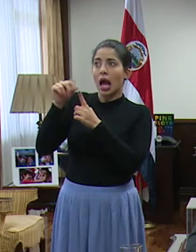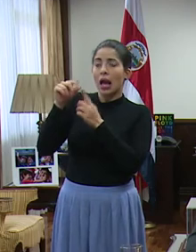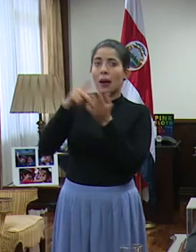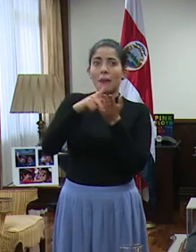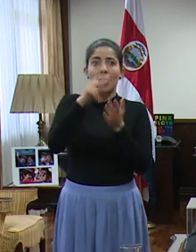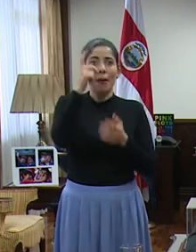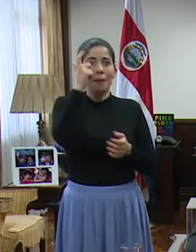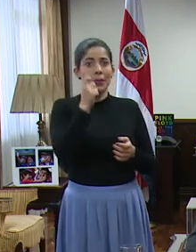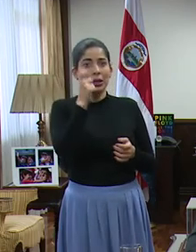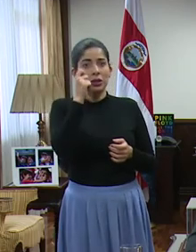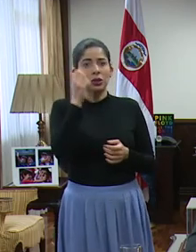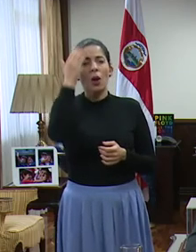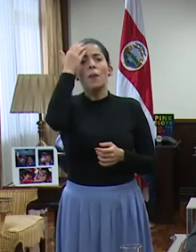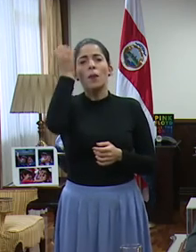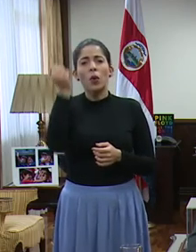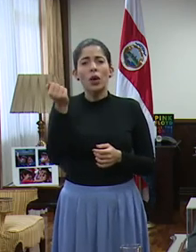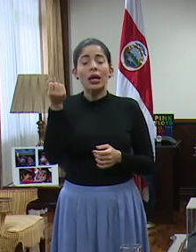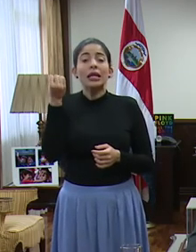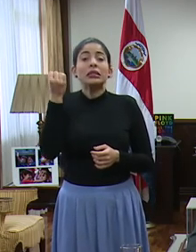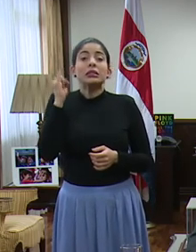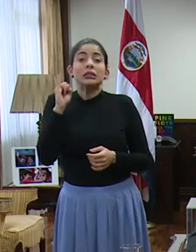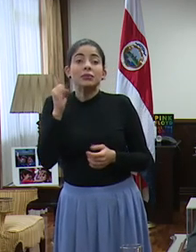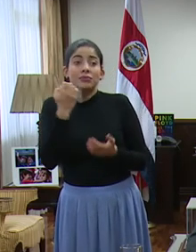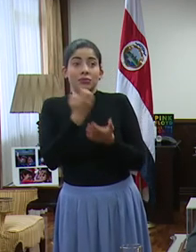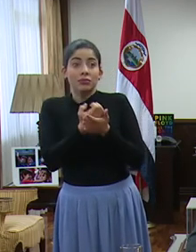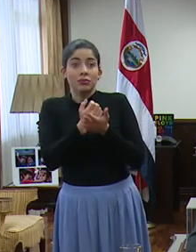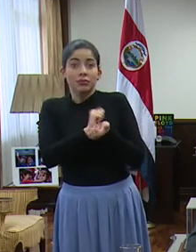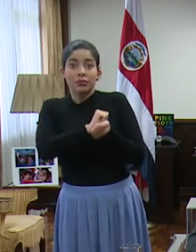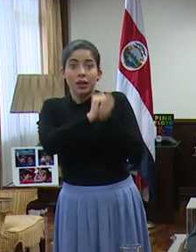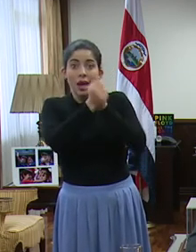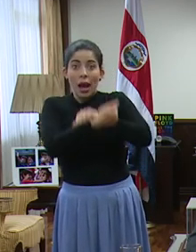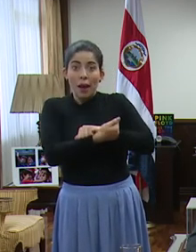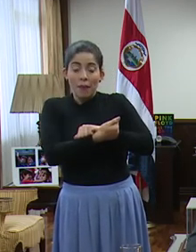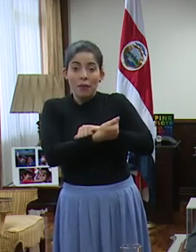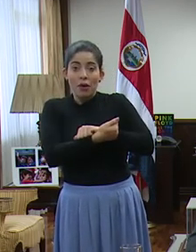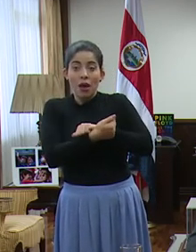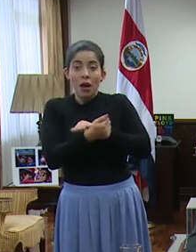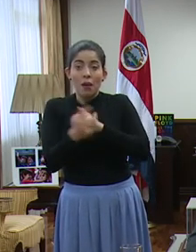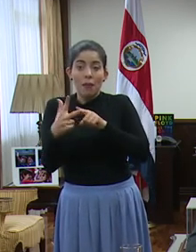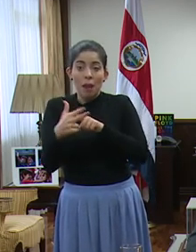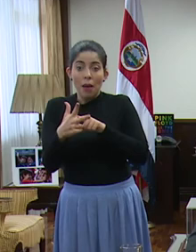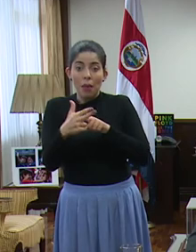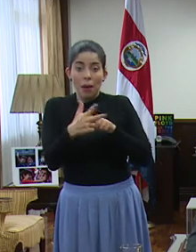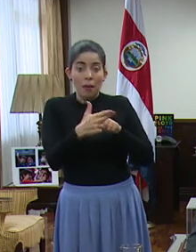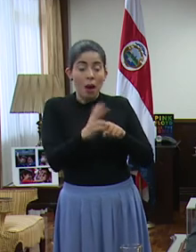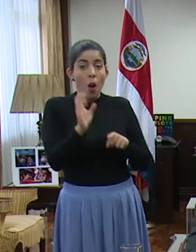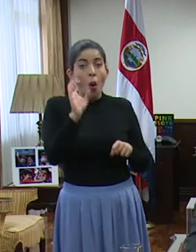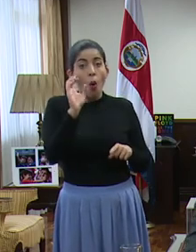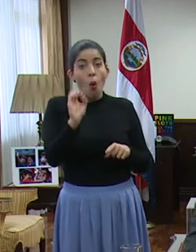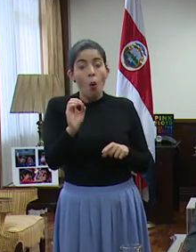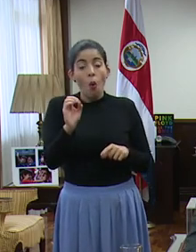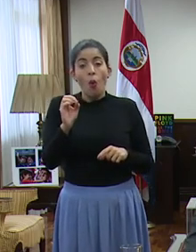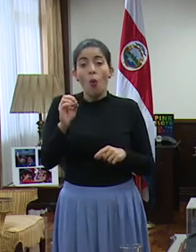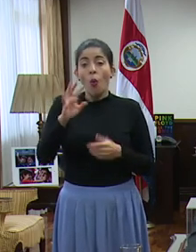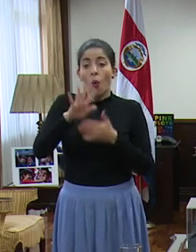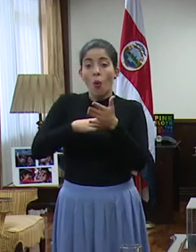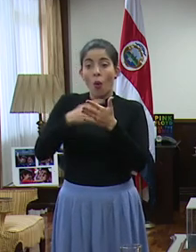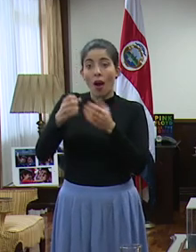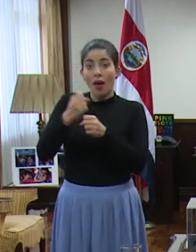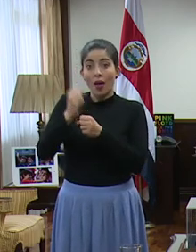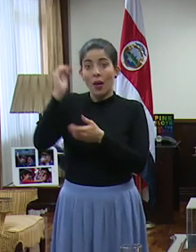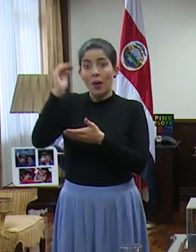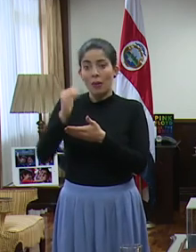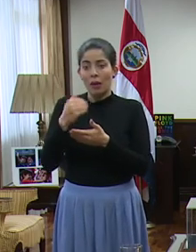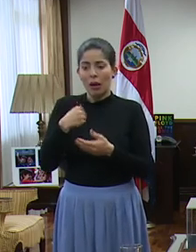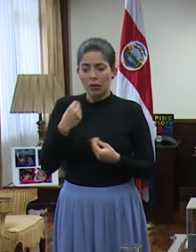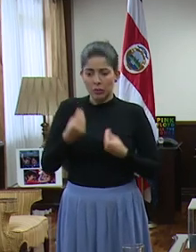pensiones, porque si por el cambio en la economía hay despido o si hay reducción de la jornada, la gente se